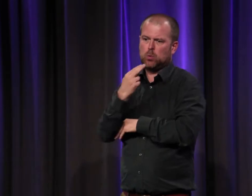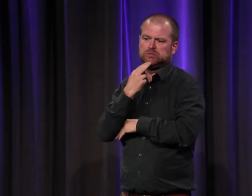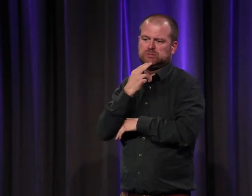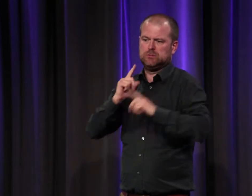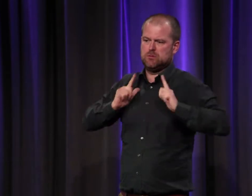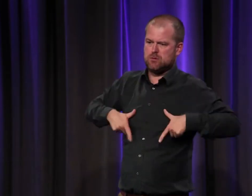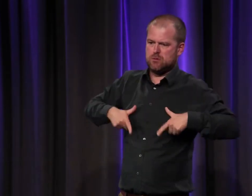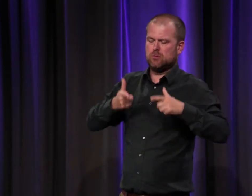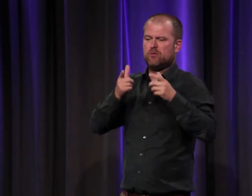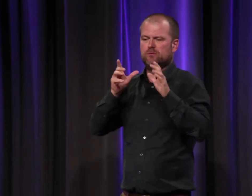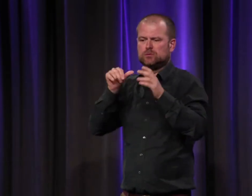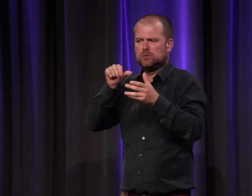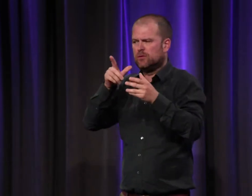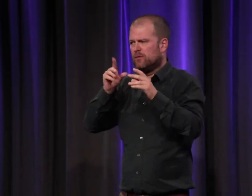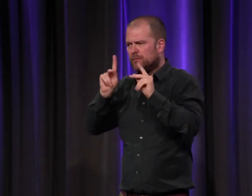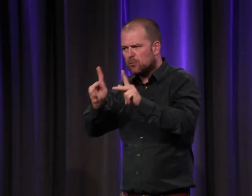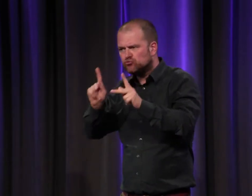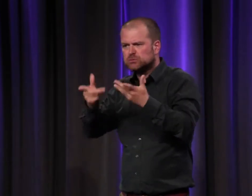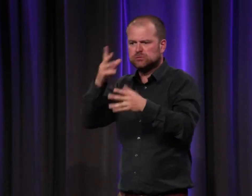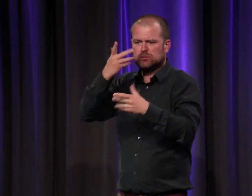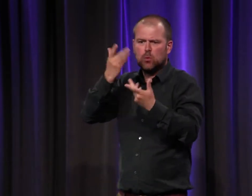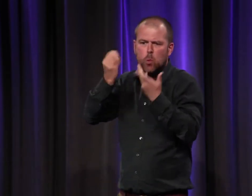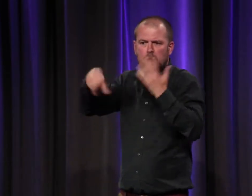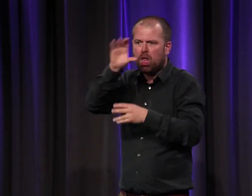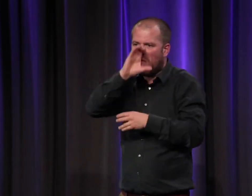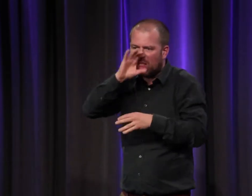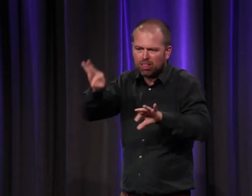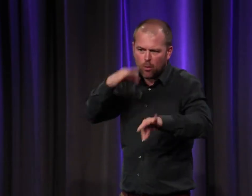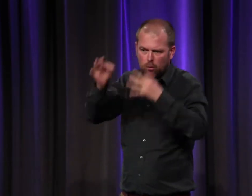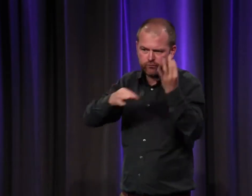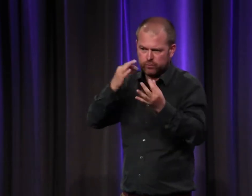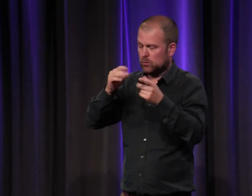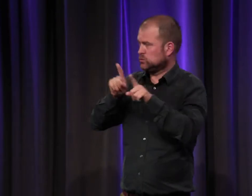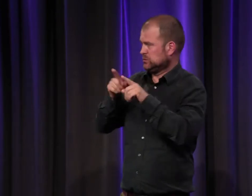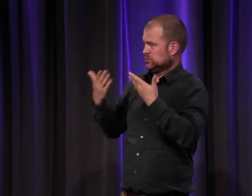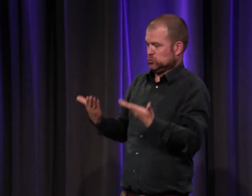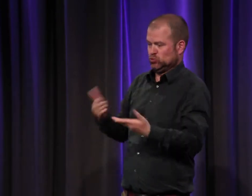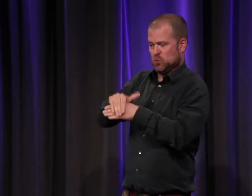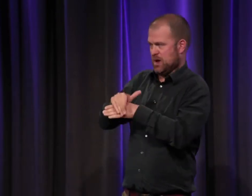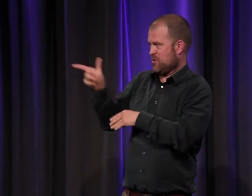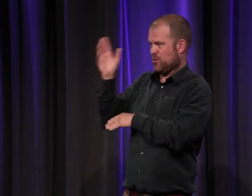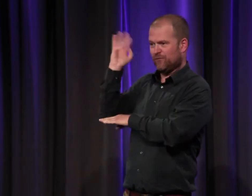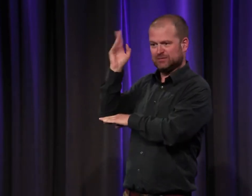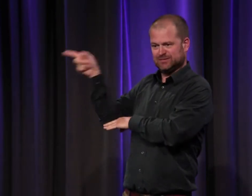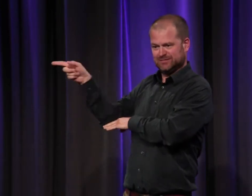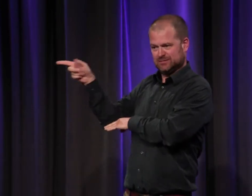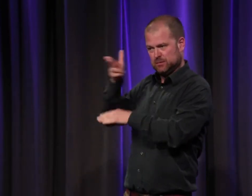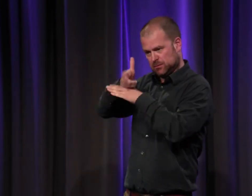sur internet et qui vont être utilisables pour les pédagogues pour l'enseignement et